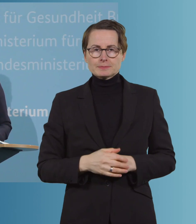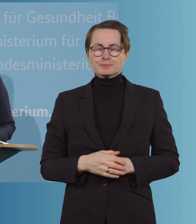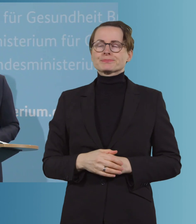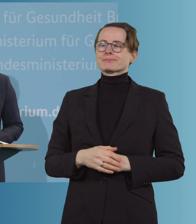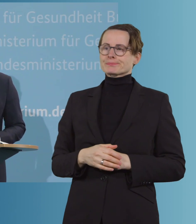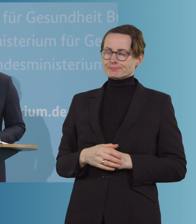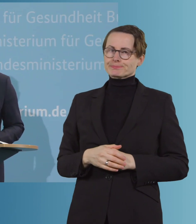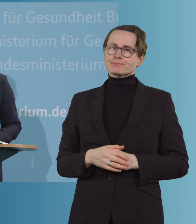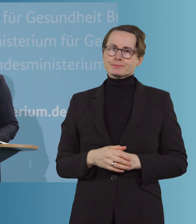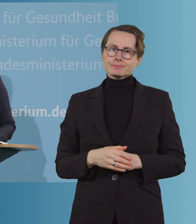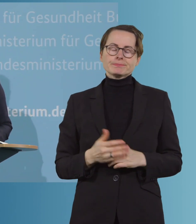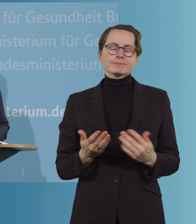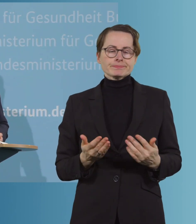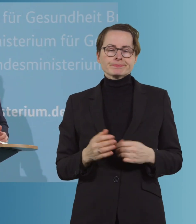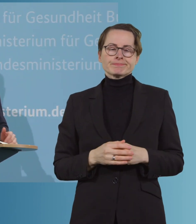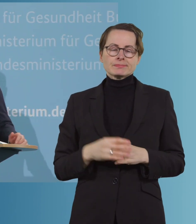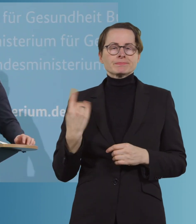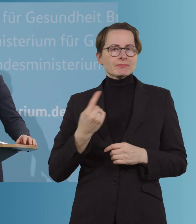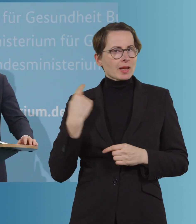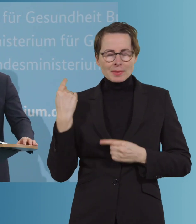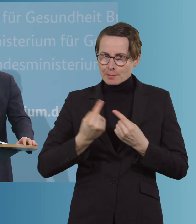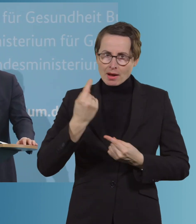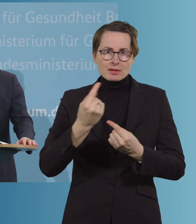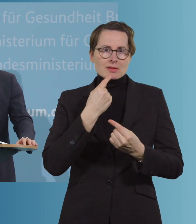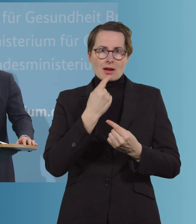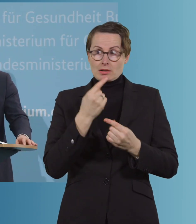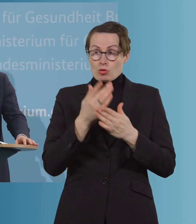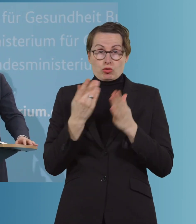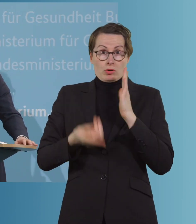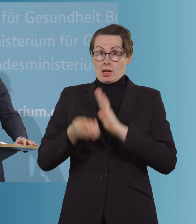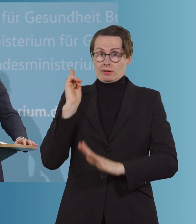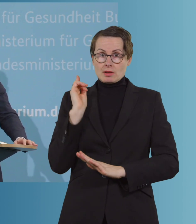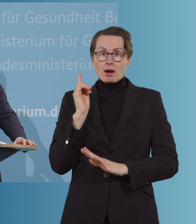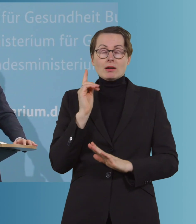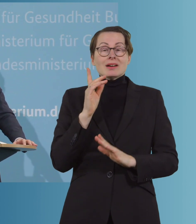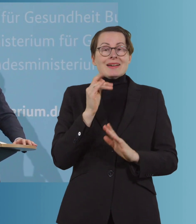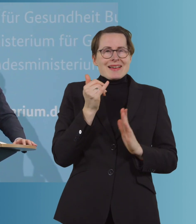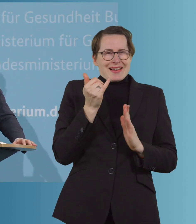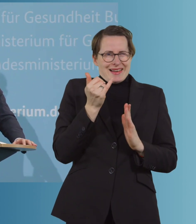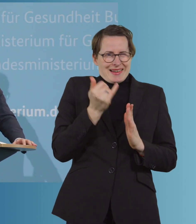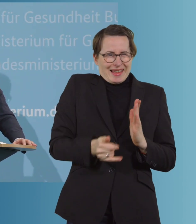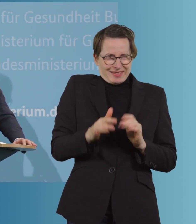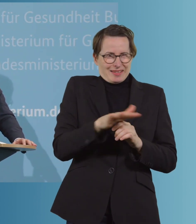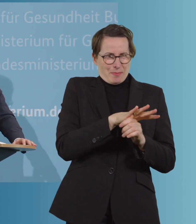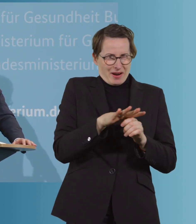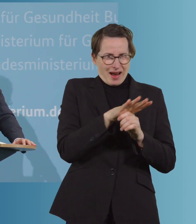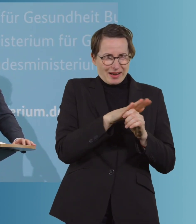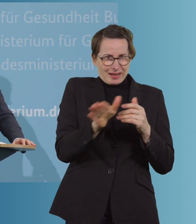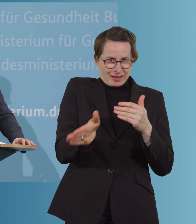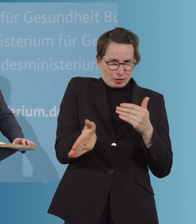haben wir ja immer gesagt, auch in der Diskussion im letzten Jahr, das letzte mit, das letzte, der letzte Bereich, in dem es wieder zur Schließung kommen soll,